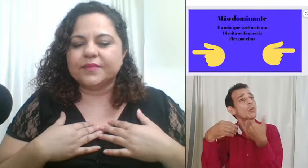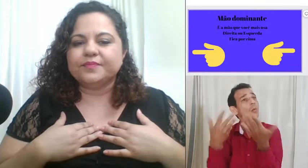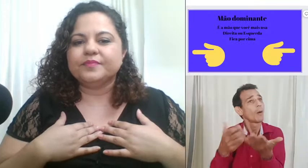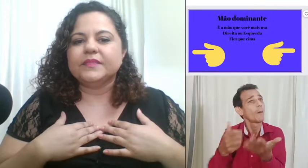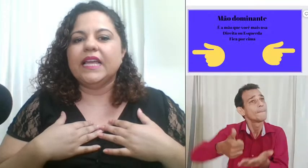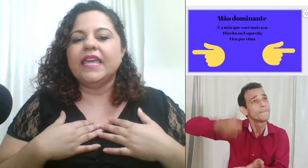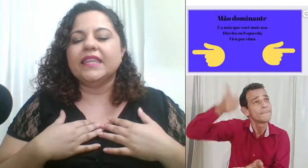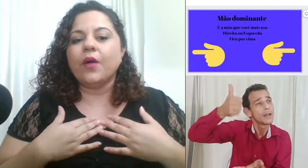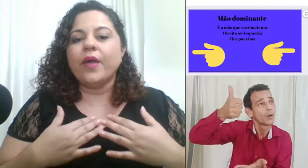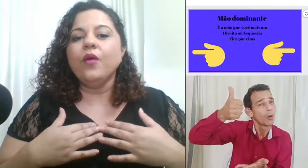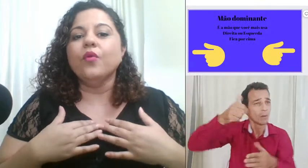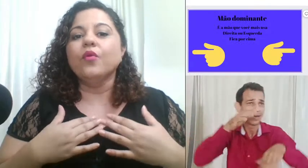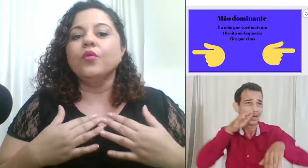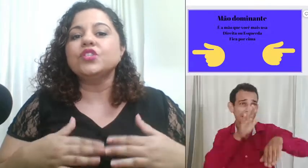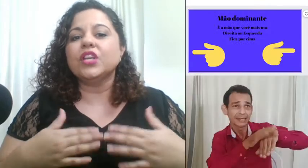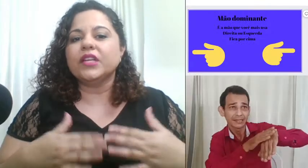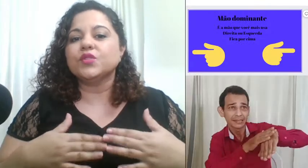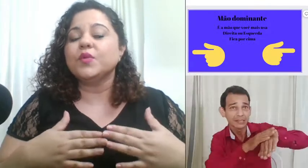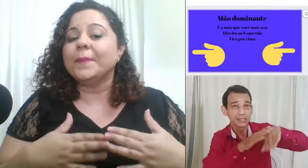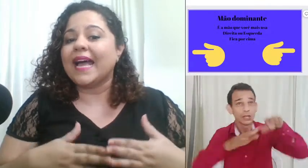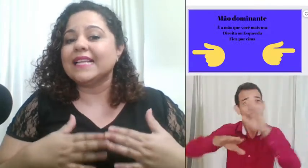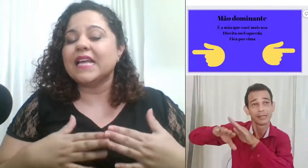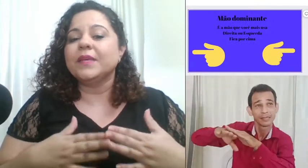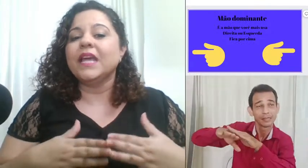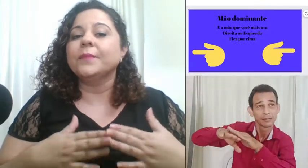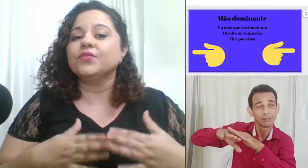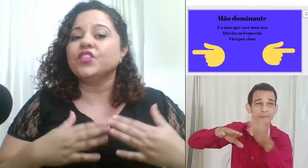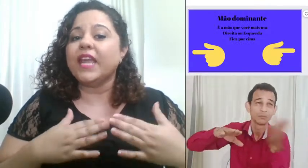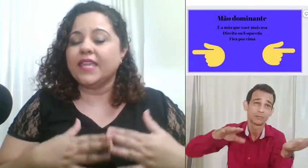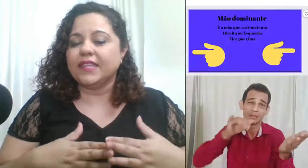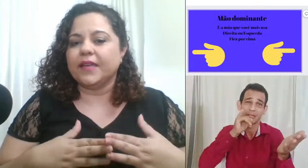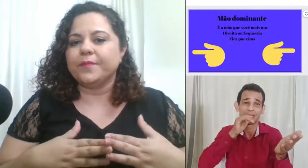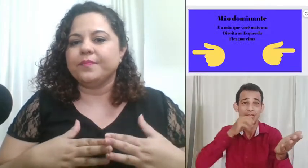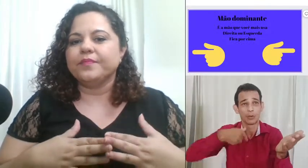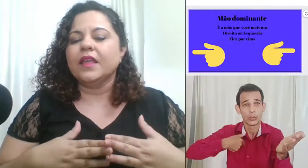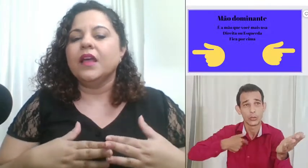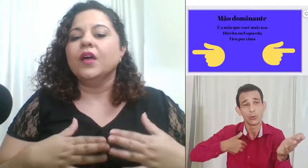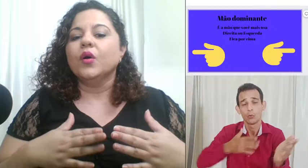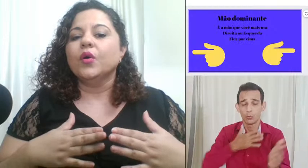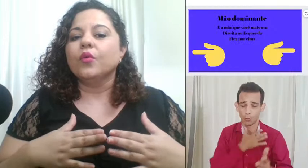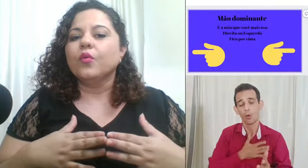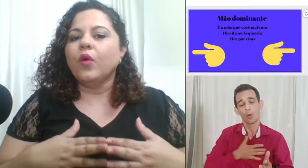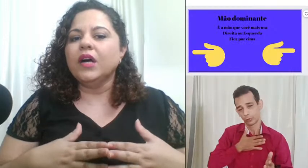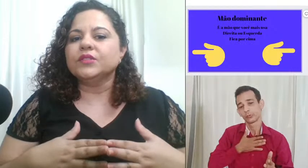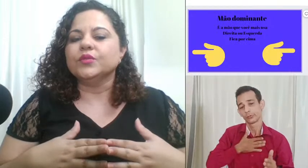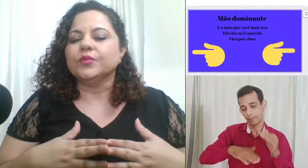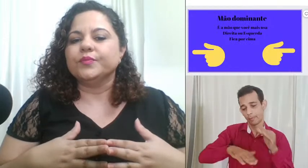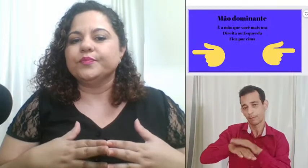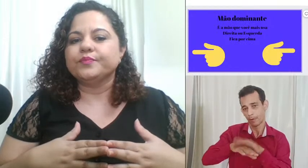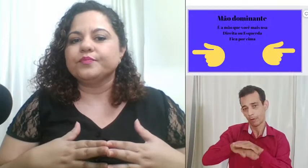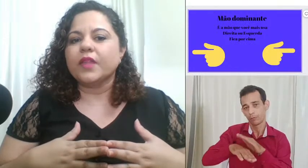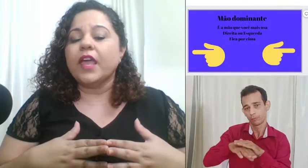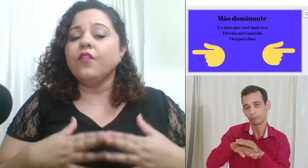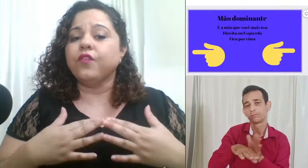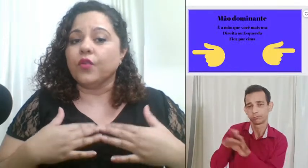então eu utilizo mais a minha mão direita quando eu for